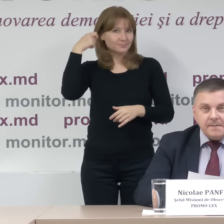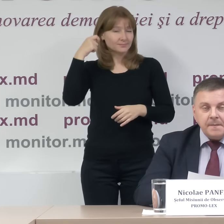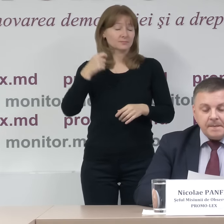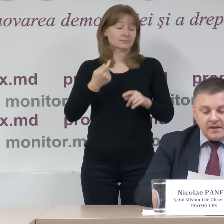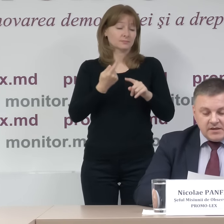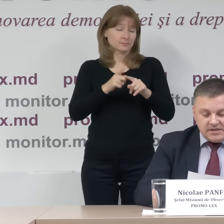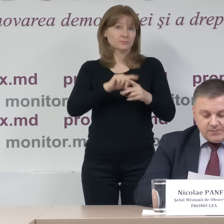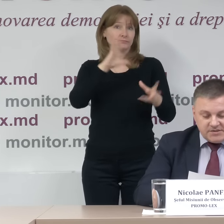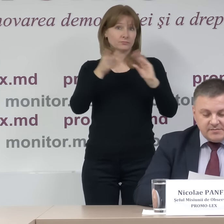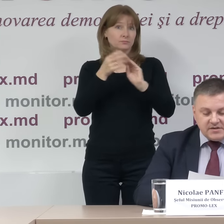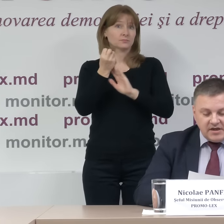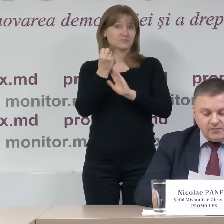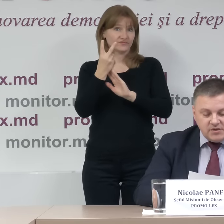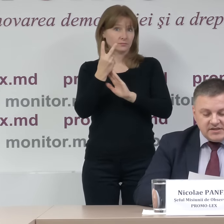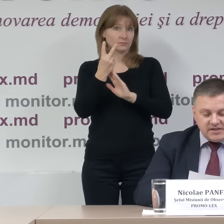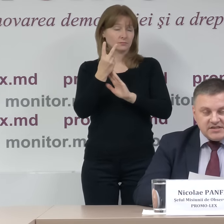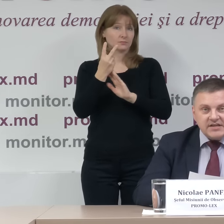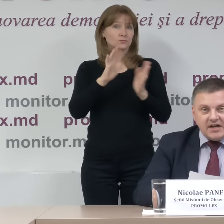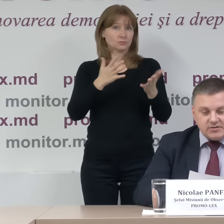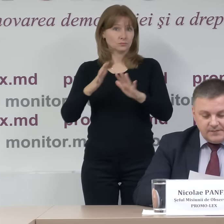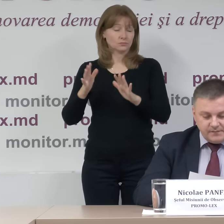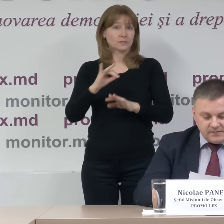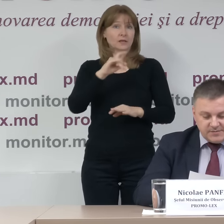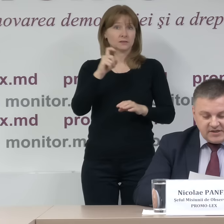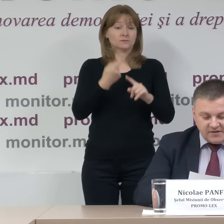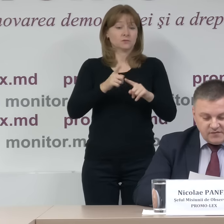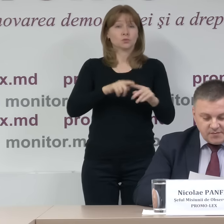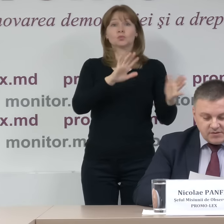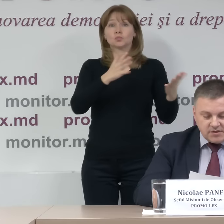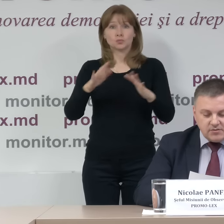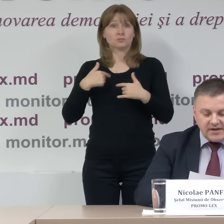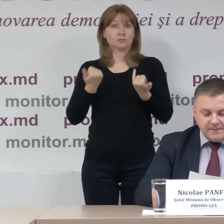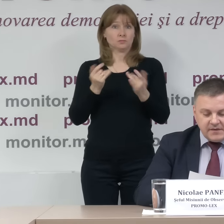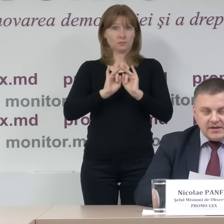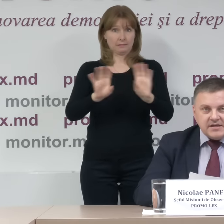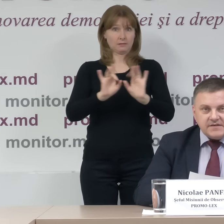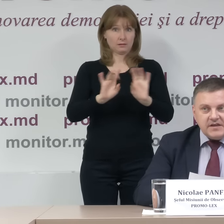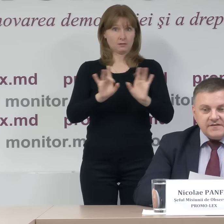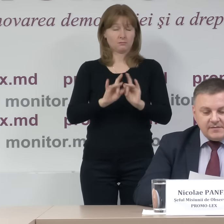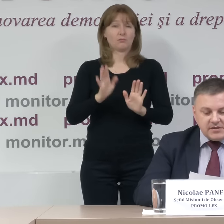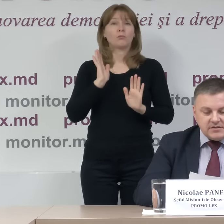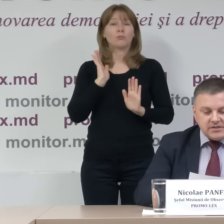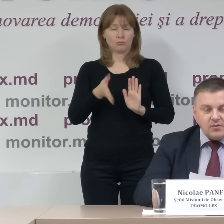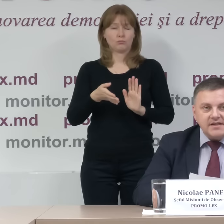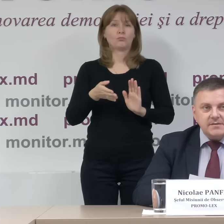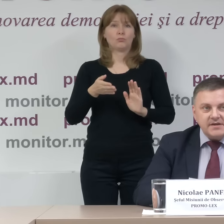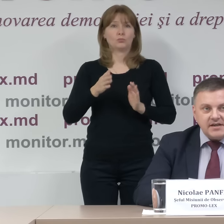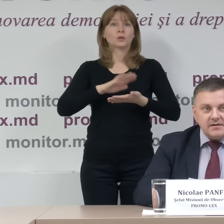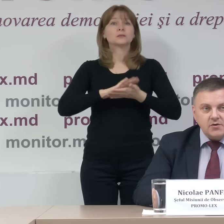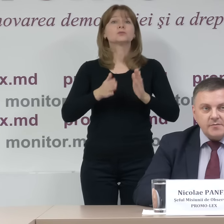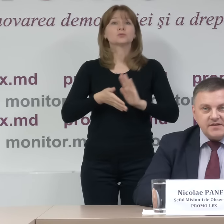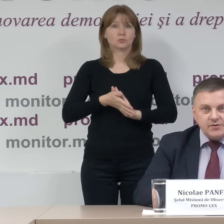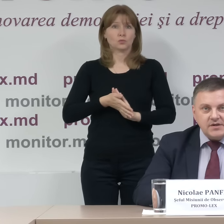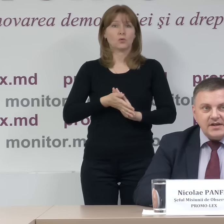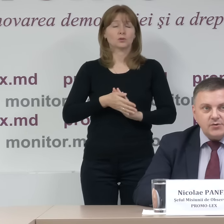că este posibil ca multe din aceste cazuri, despre care vom vorbi în continuare, să fie, de fapt, situații pe